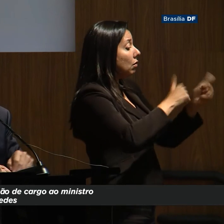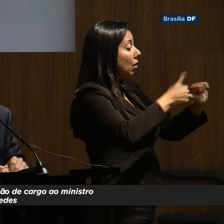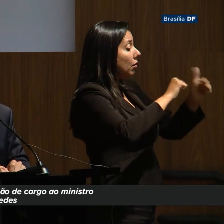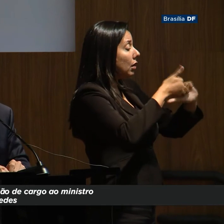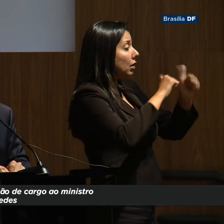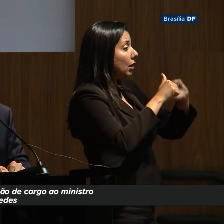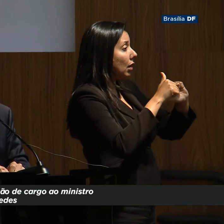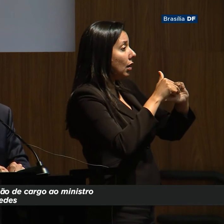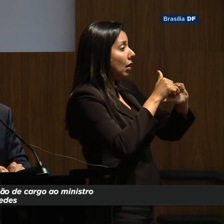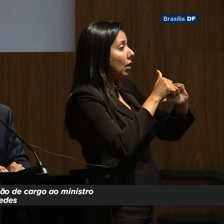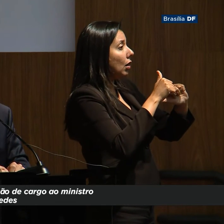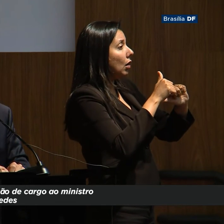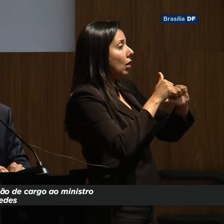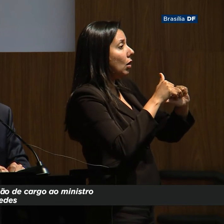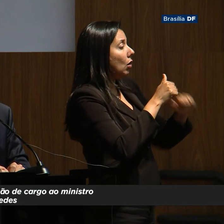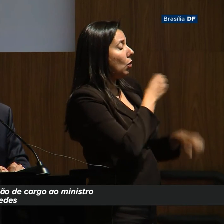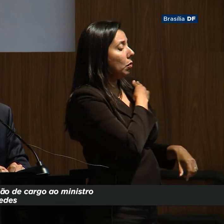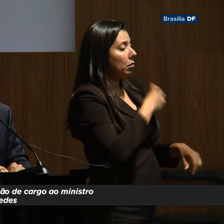nosso ministro do planejamento, Paulo Weber.